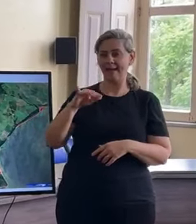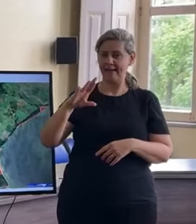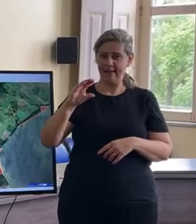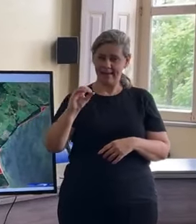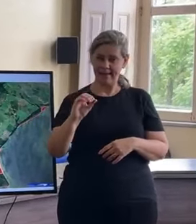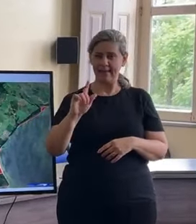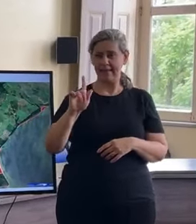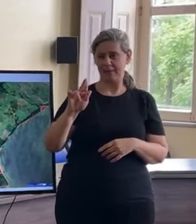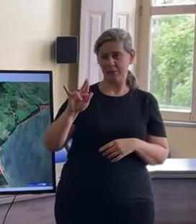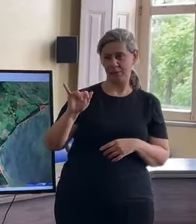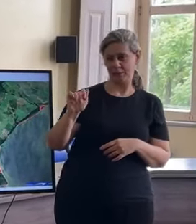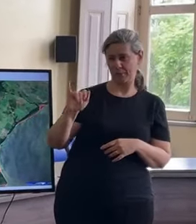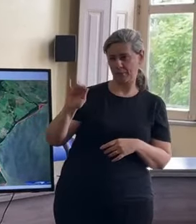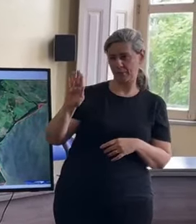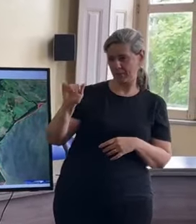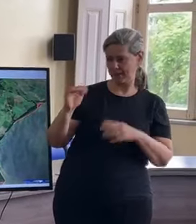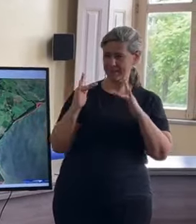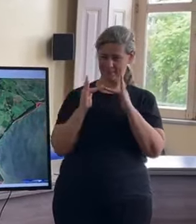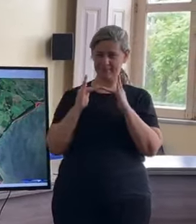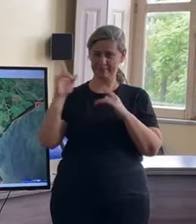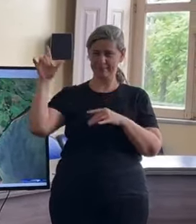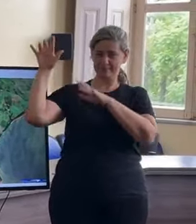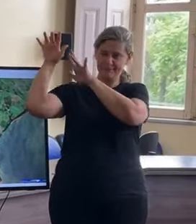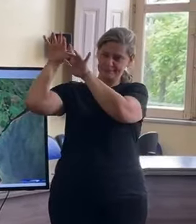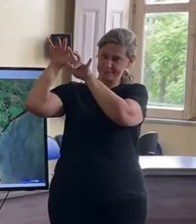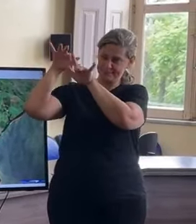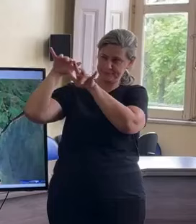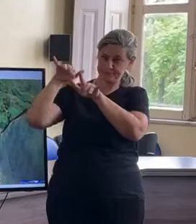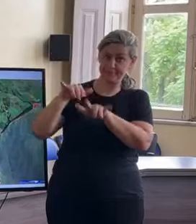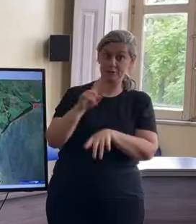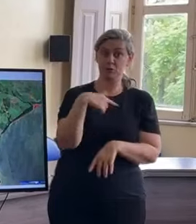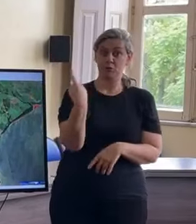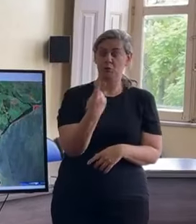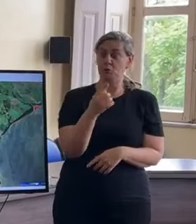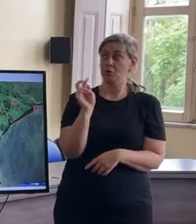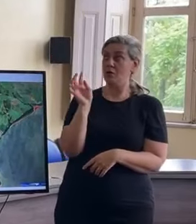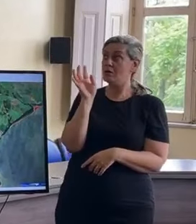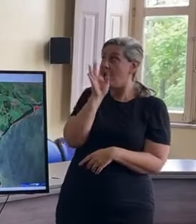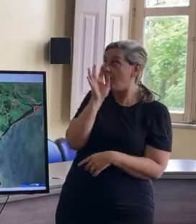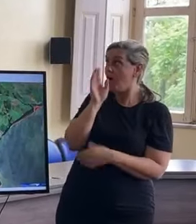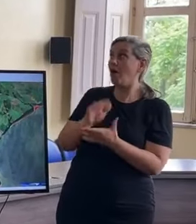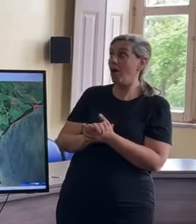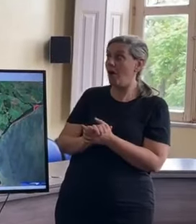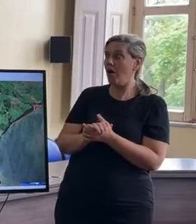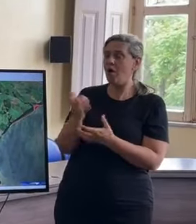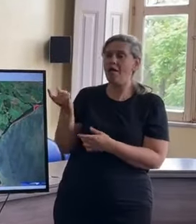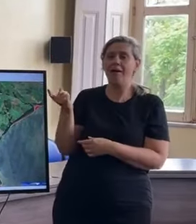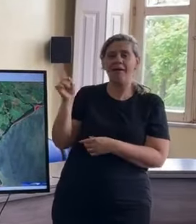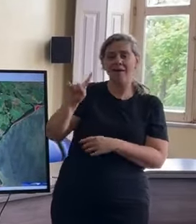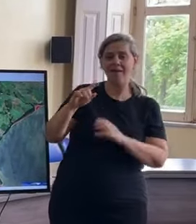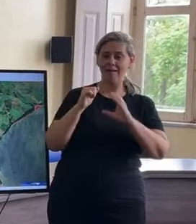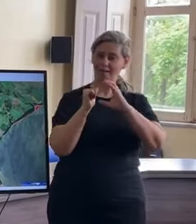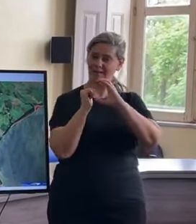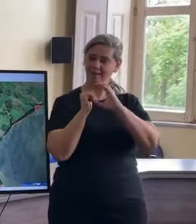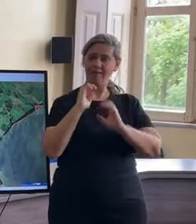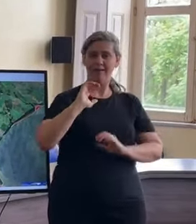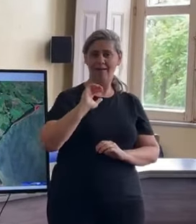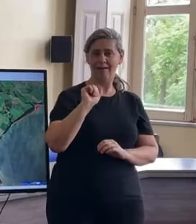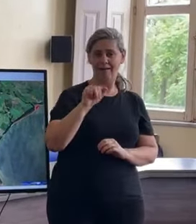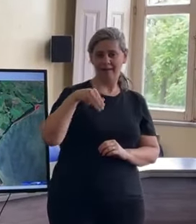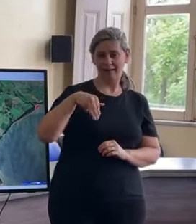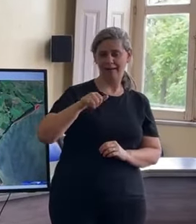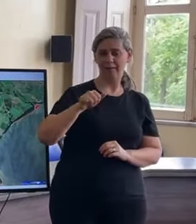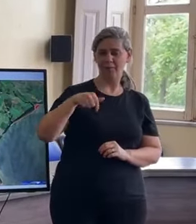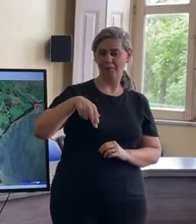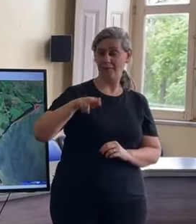acompanha nos últimos dias com aflição, como lá do Rio Camacuã, enfim, essa contribuição está